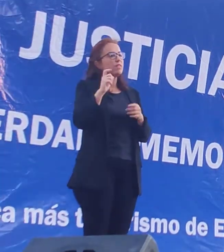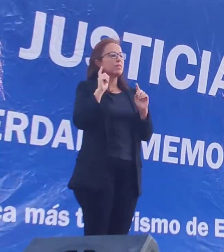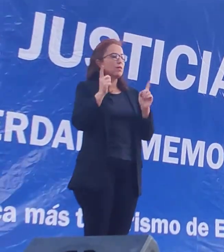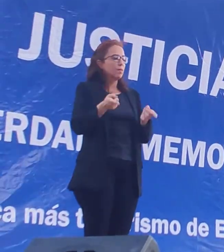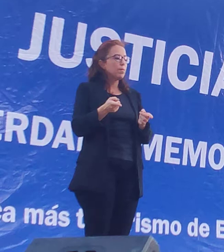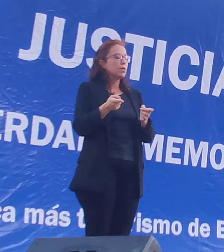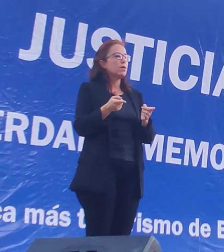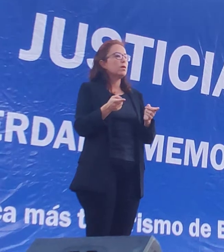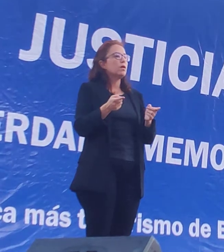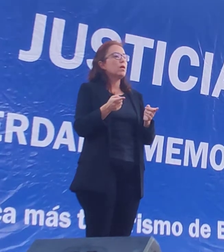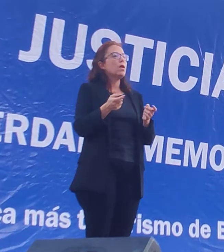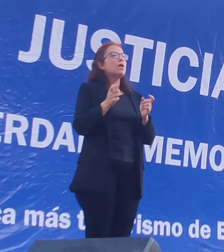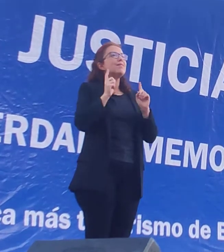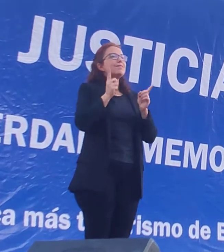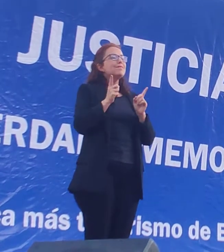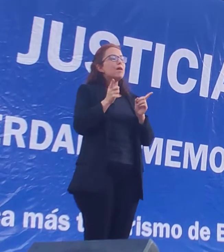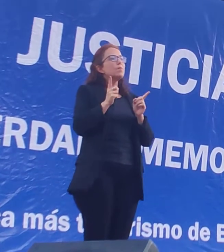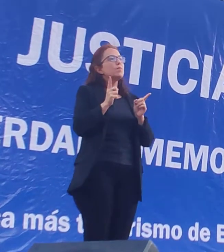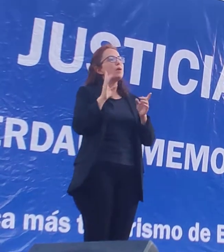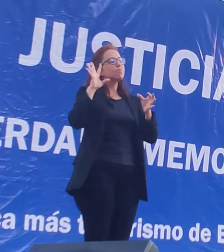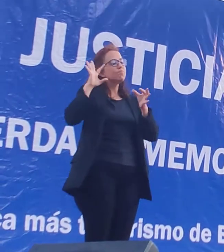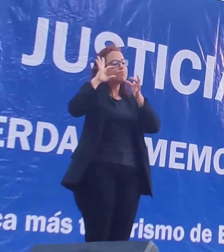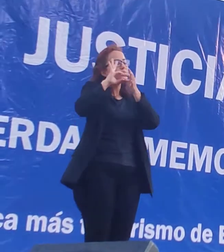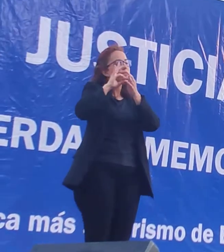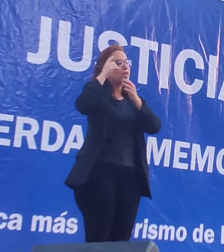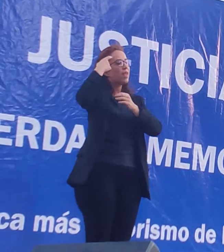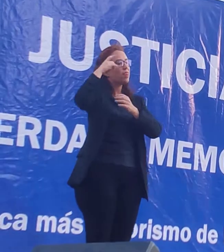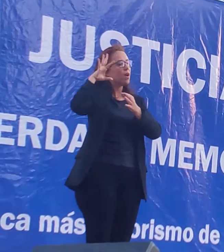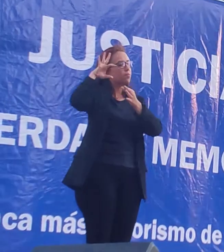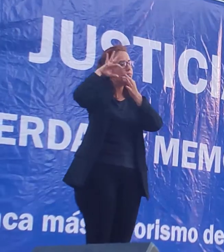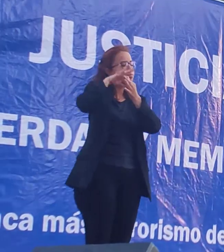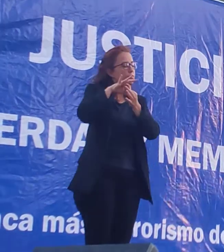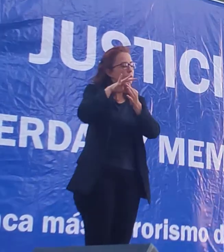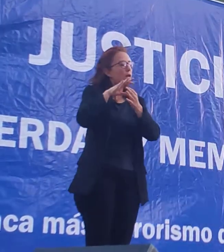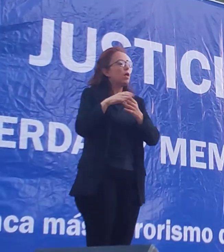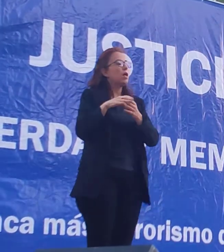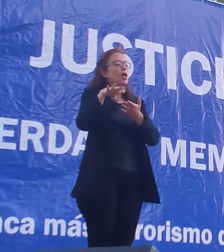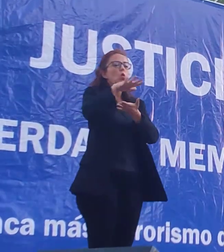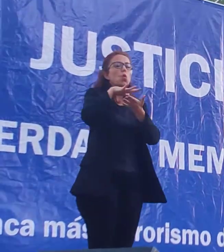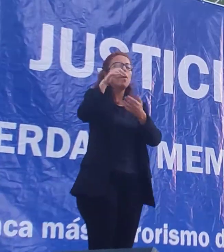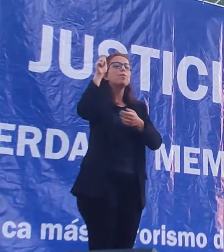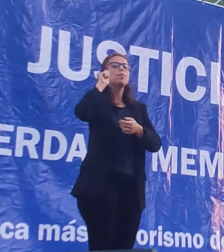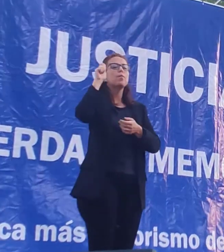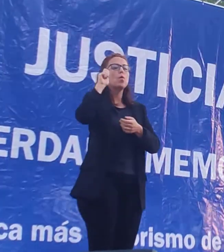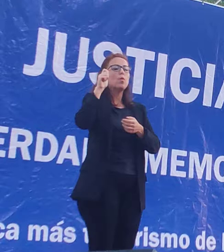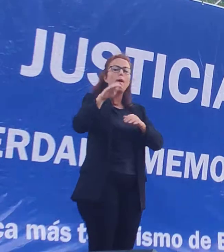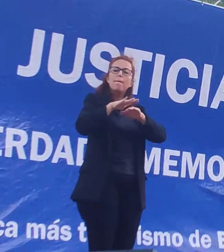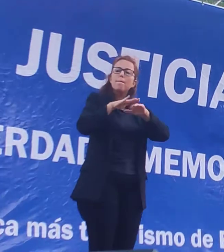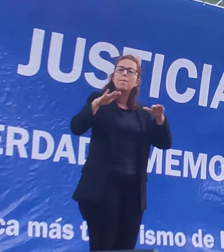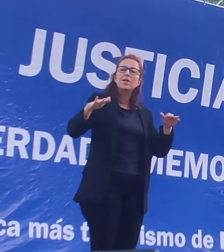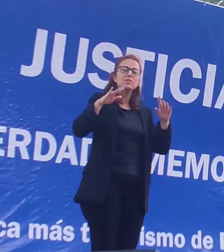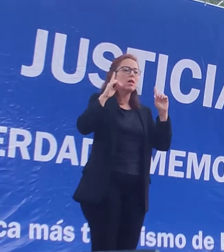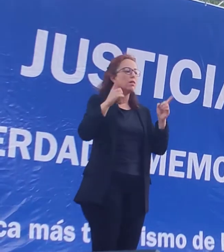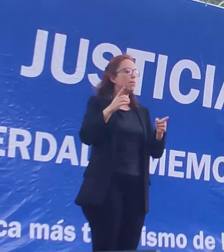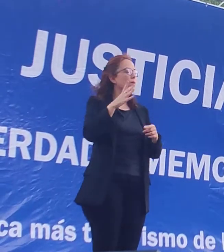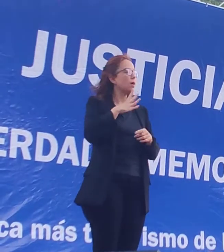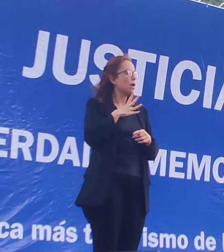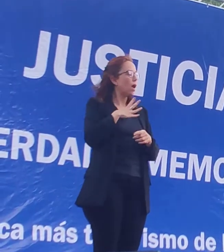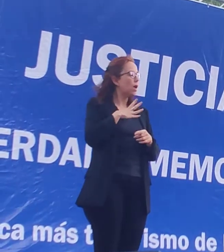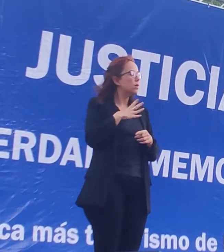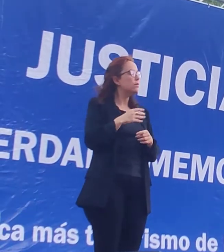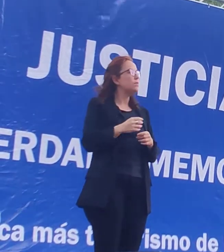posibilitar cierta idea de espacio público. Es una mesa que también tiene un uso.